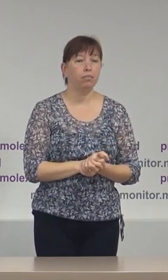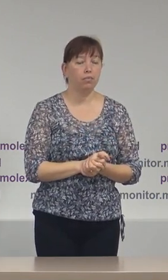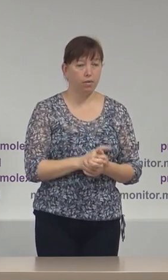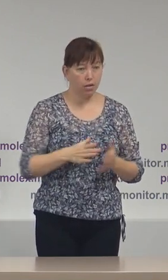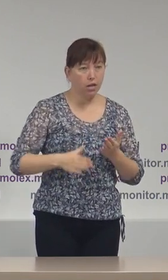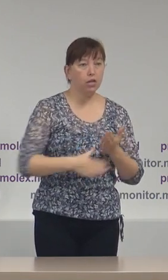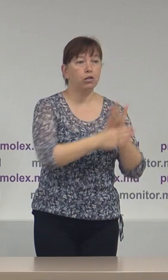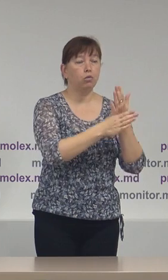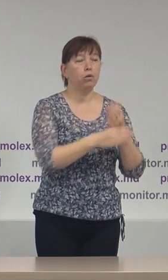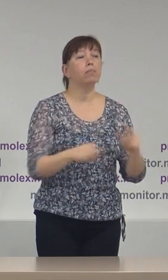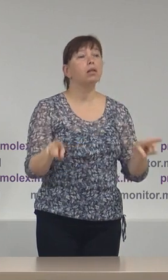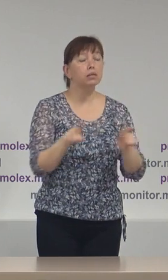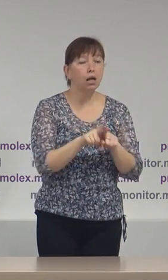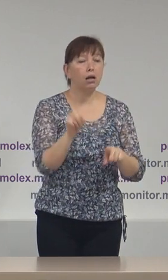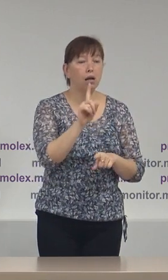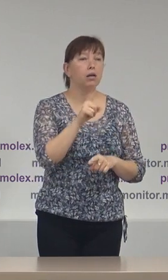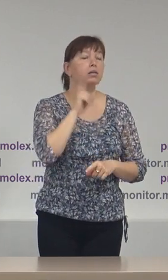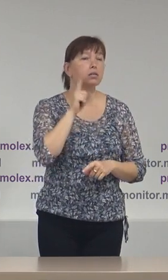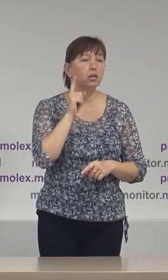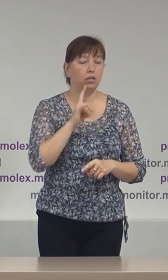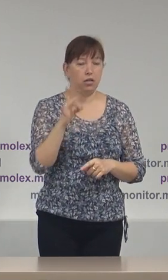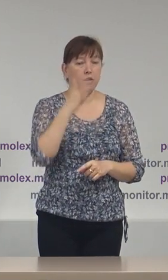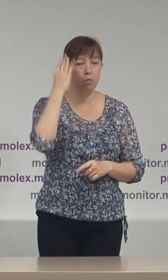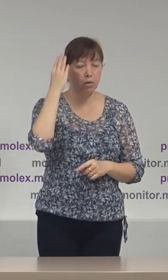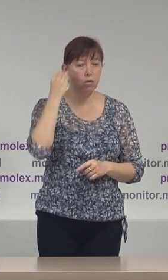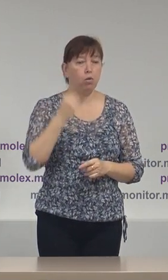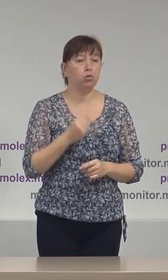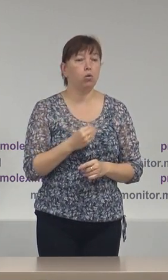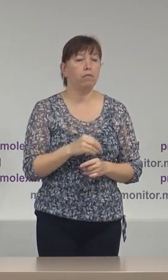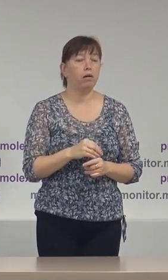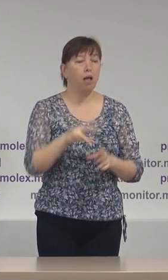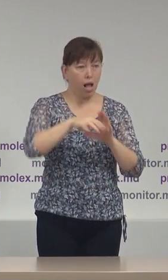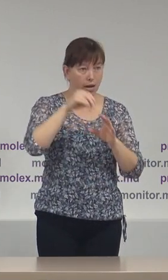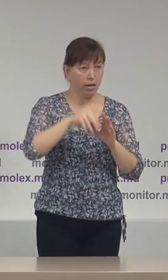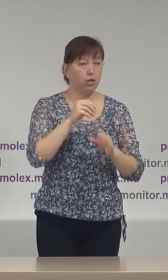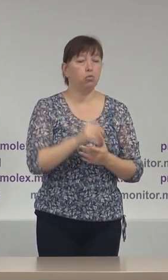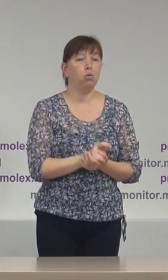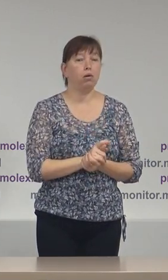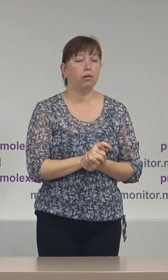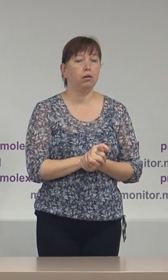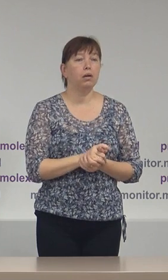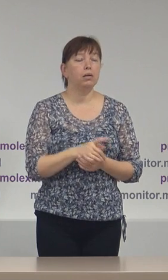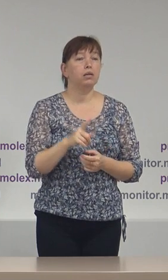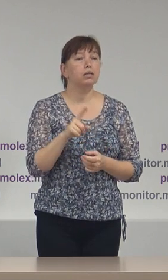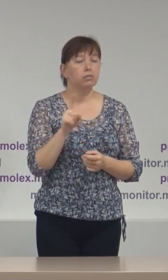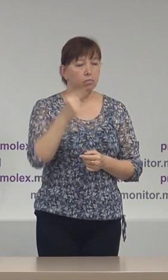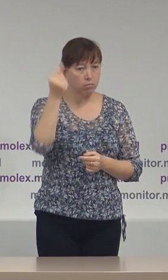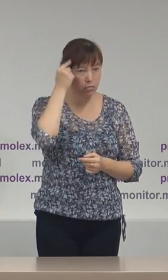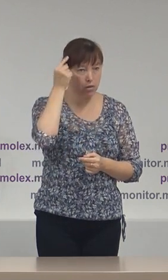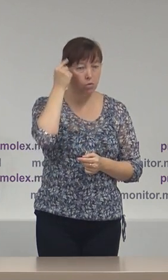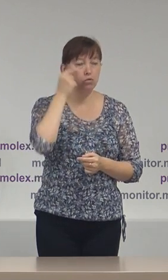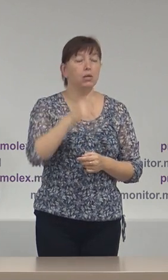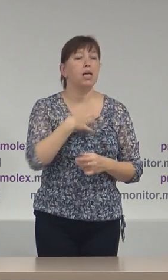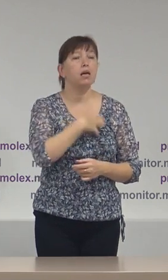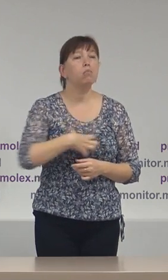contribuim la ceea ca tinerii din Republica Moldova tinerii alegătorii din Republica Moldova să conștientizeze